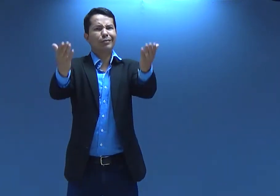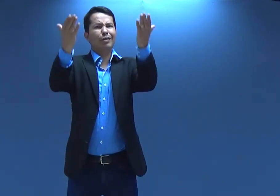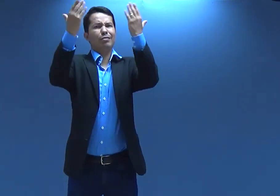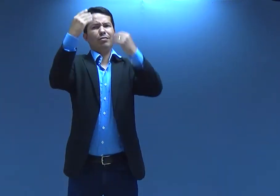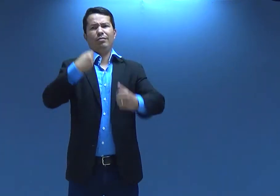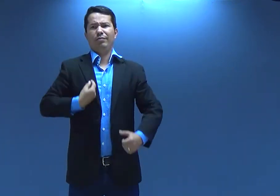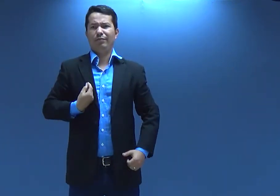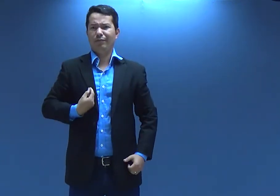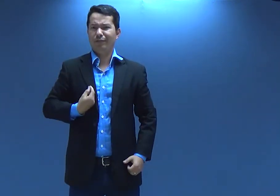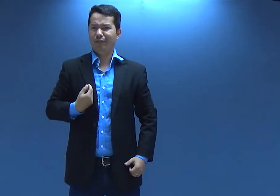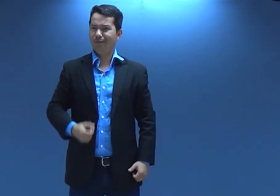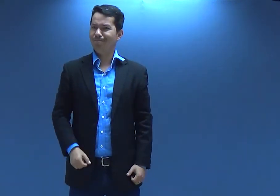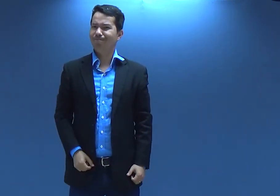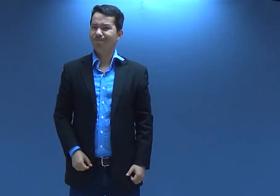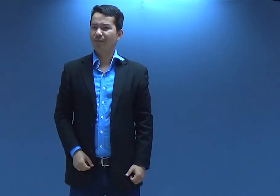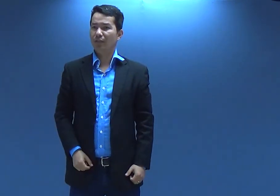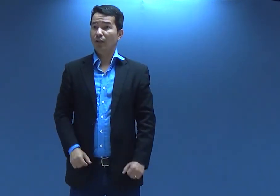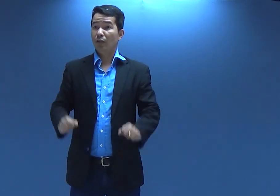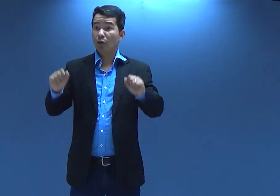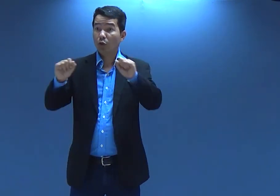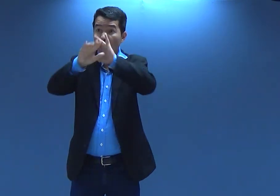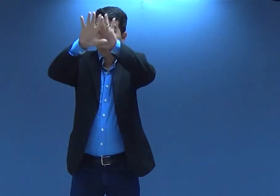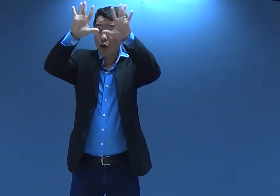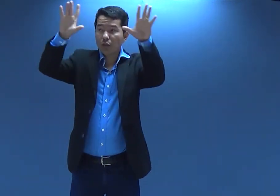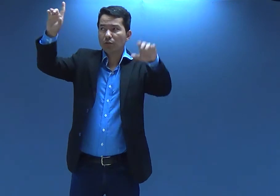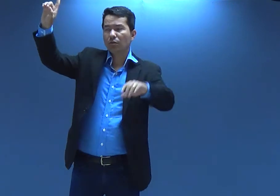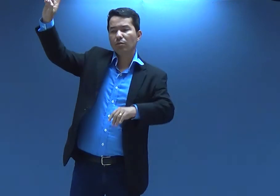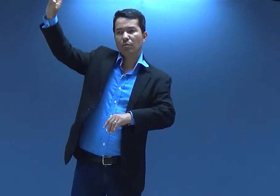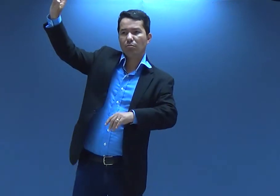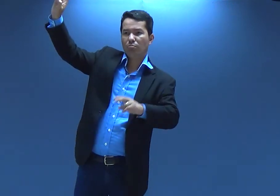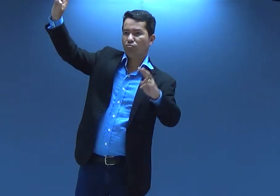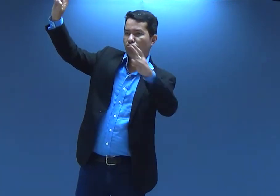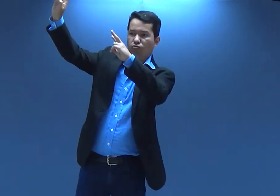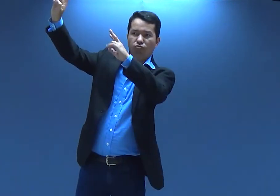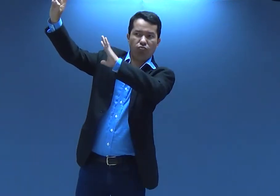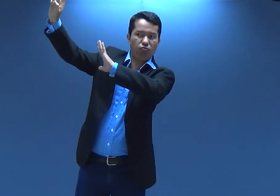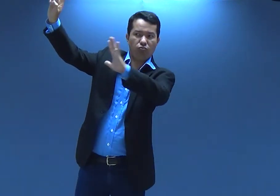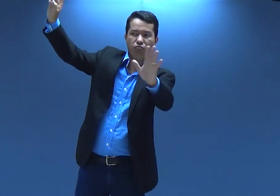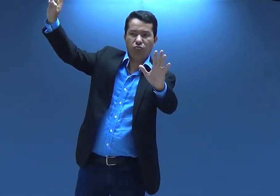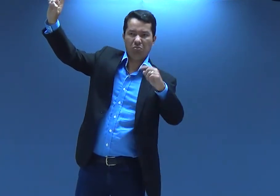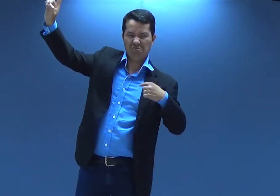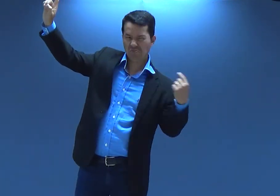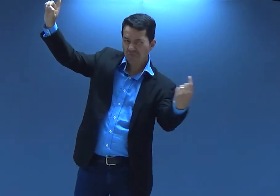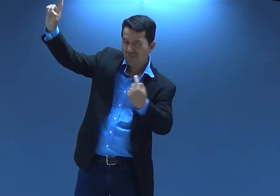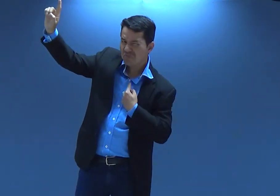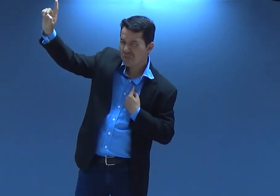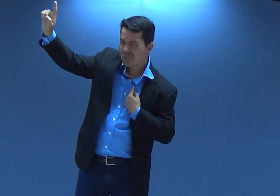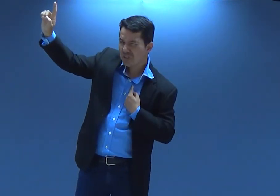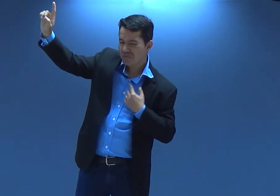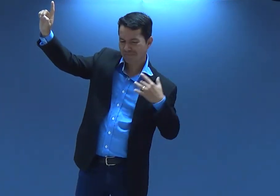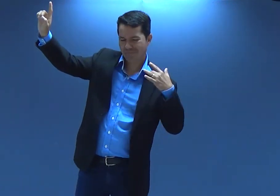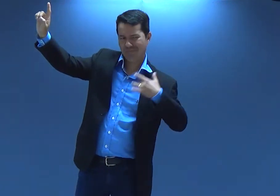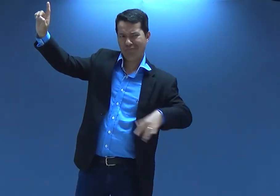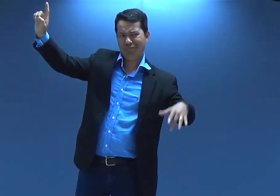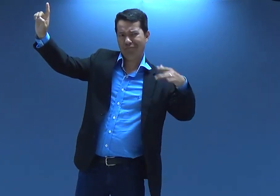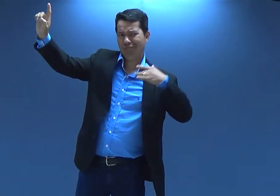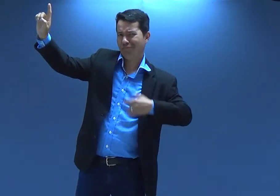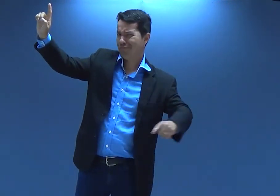exaltar exaltar a sua vida pra você render glórias somente a ele é pra nós a glória?